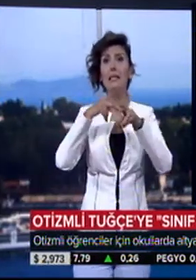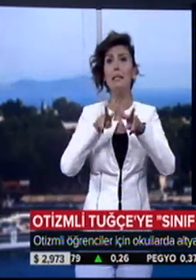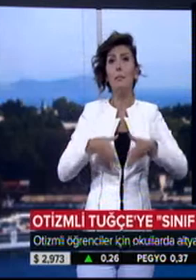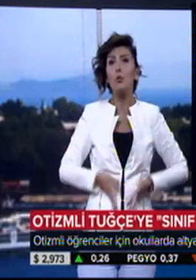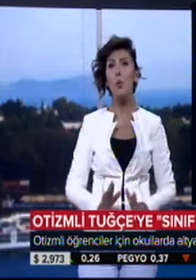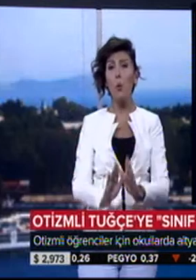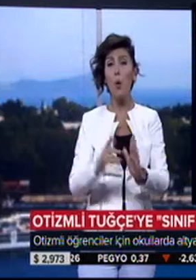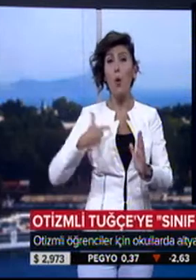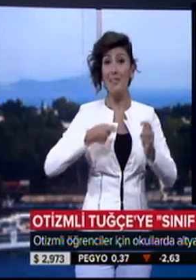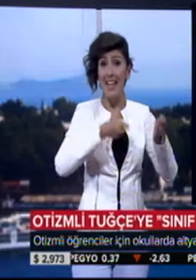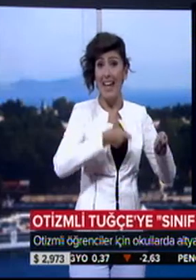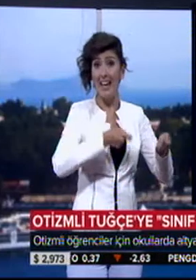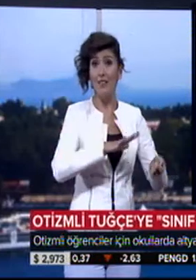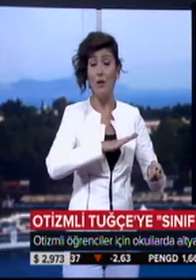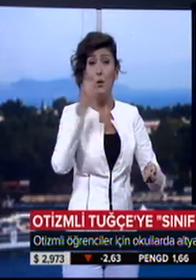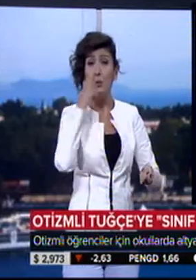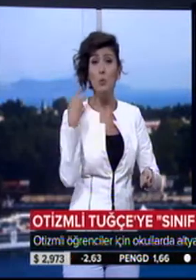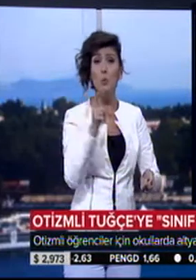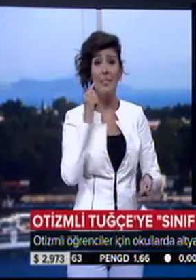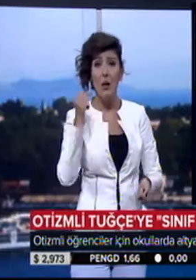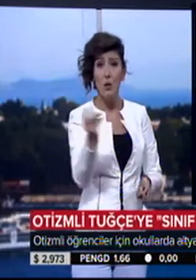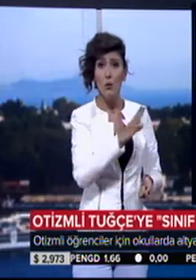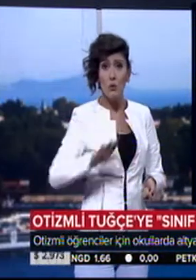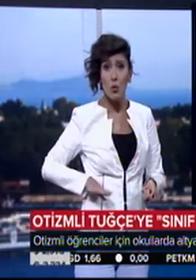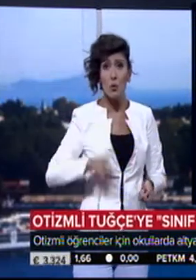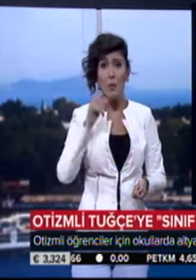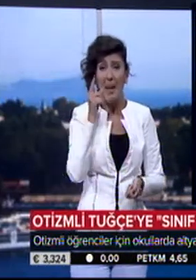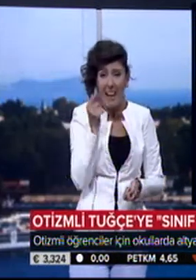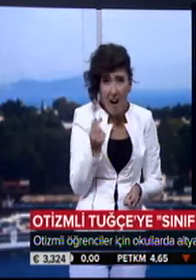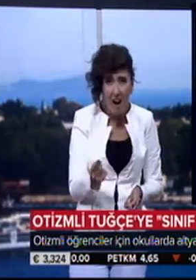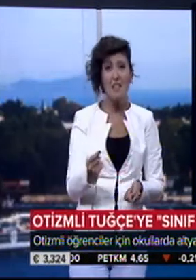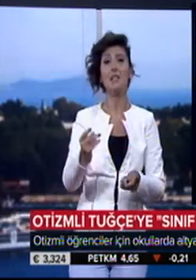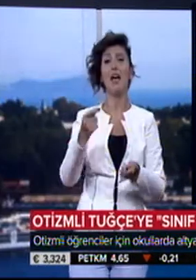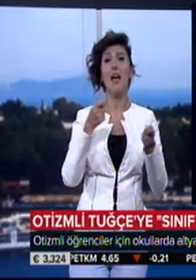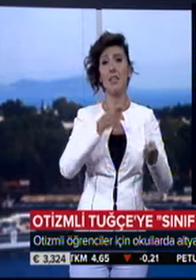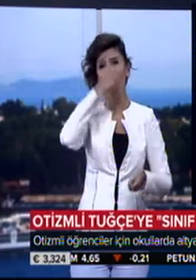Özel eğitime muhtaç yüz binlerce çocuktan pek azı eğitim şansına sahip oluyor.